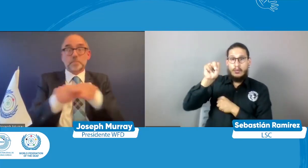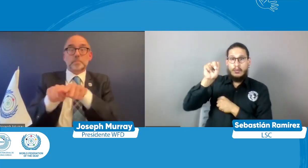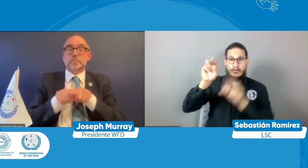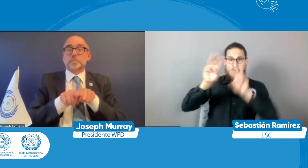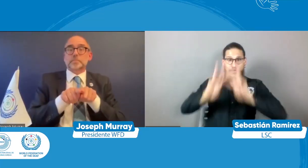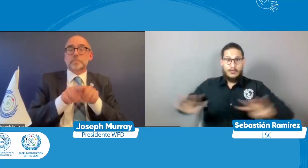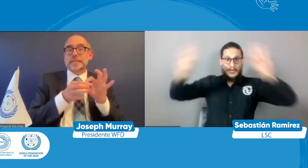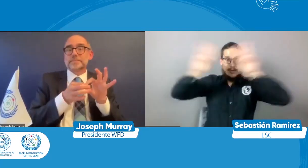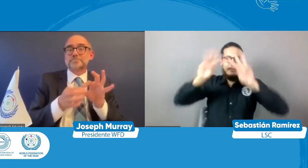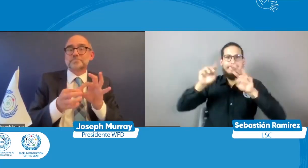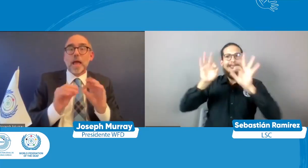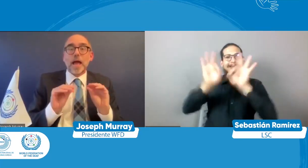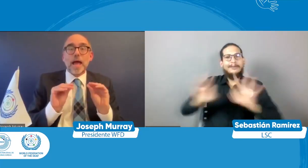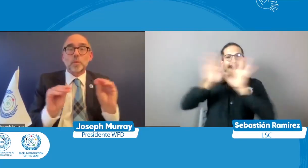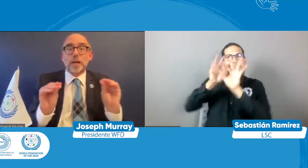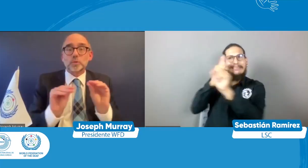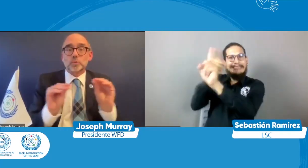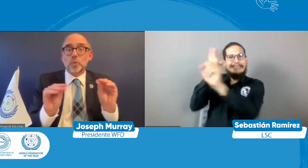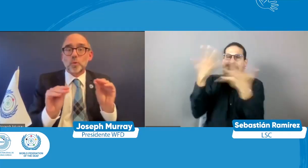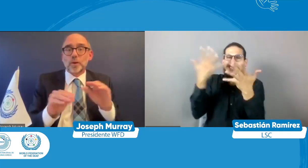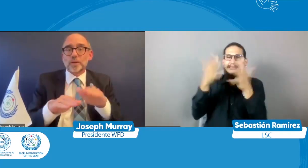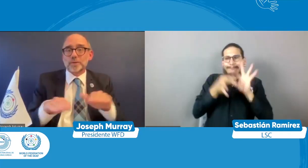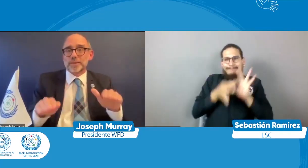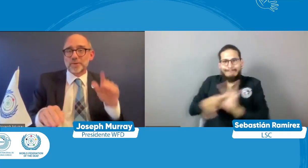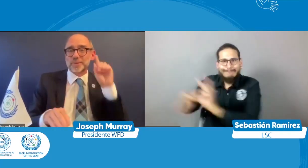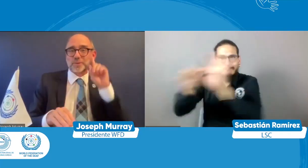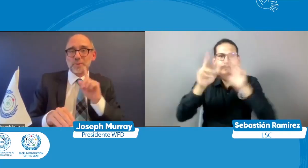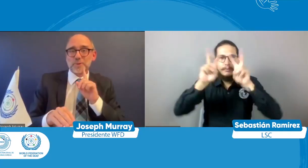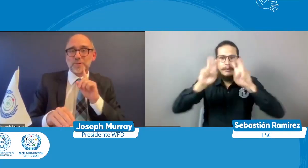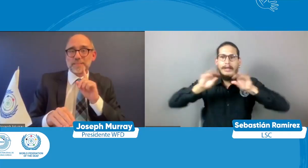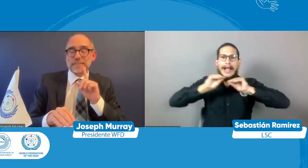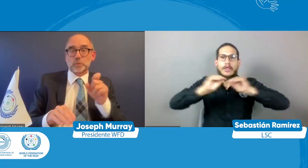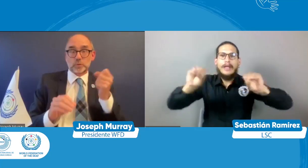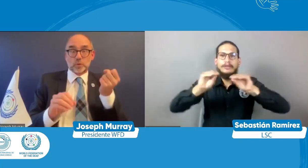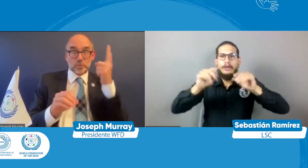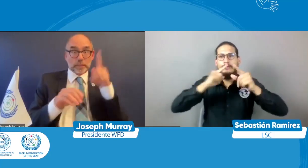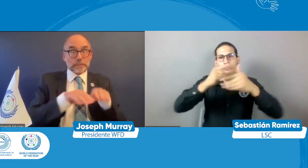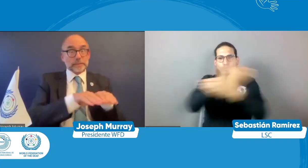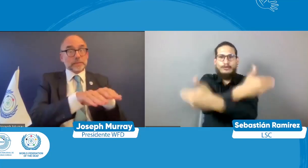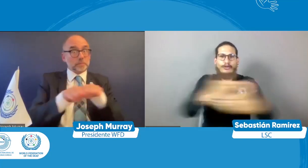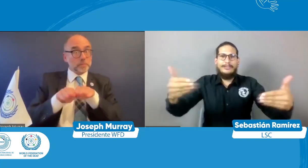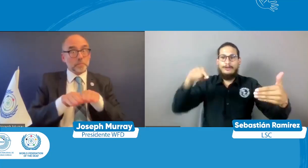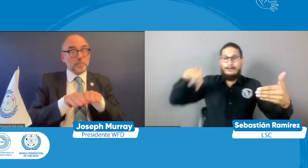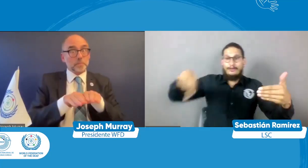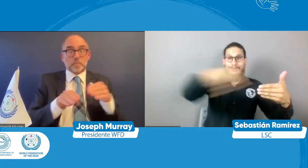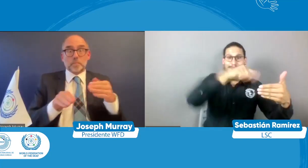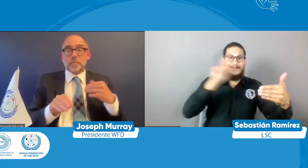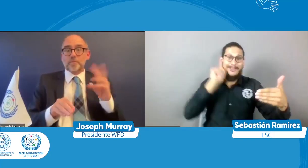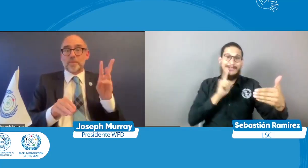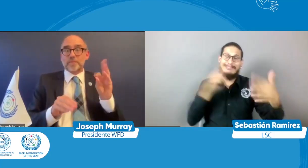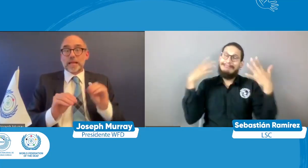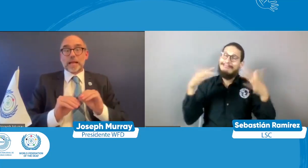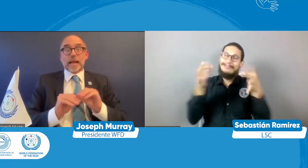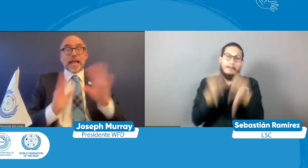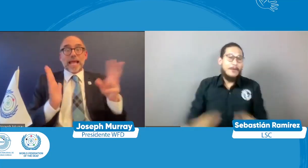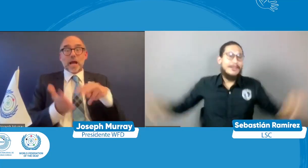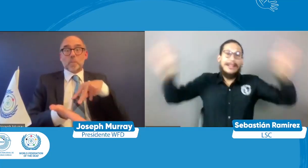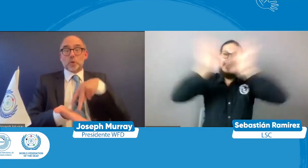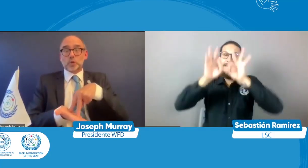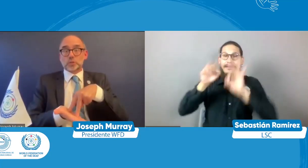organización de las Naciones Unidas tiene diferentes agencias que están atadas a este trabajo con la educación de los niños sordos y pues